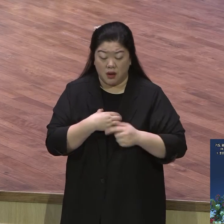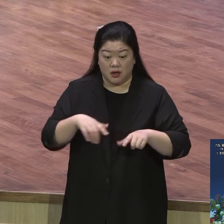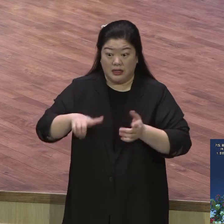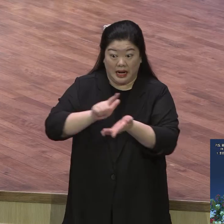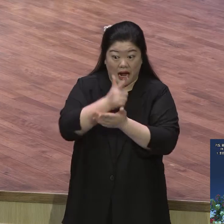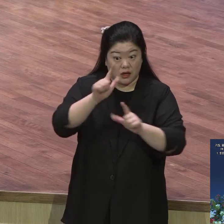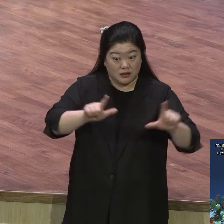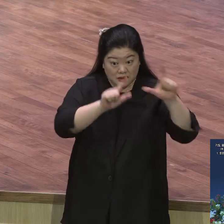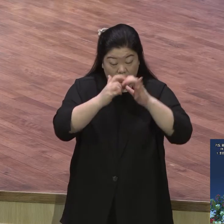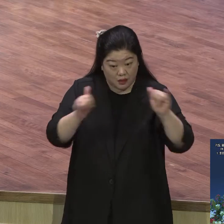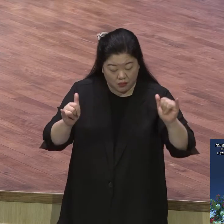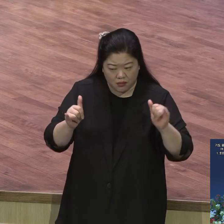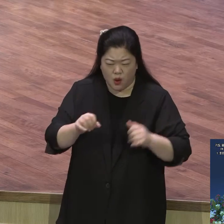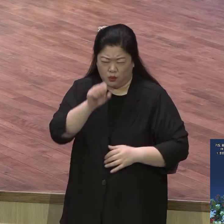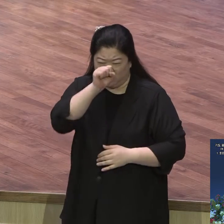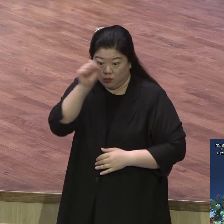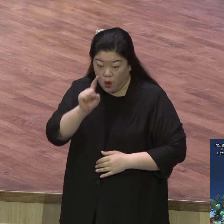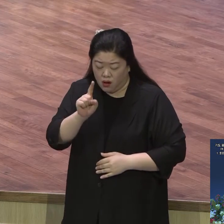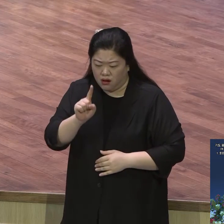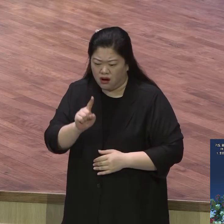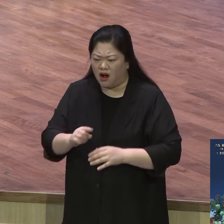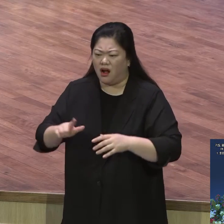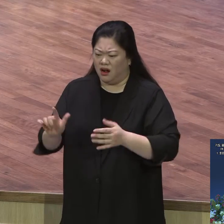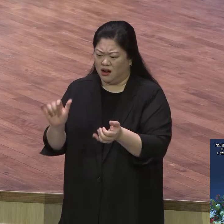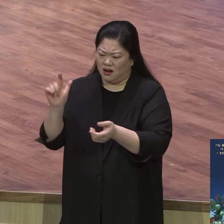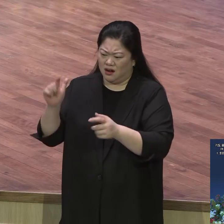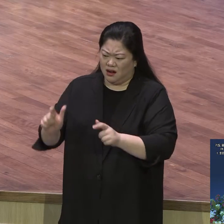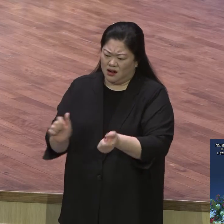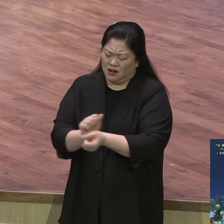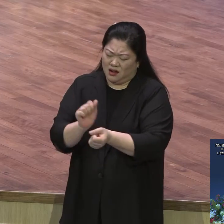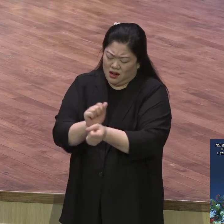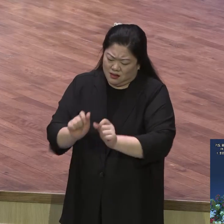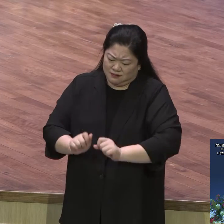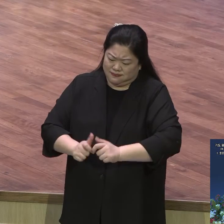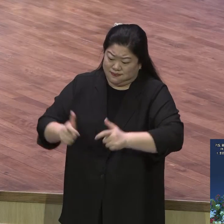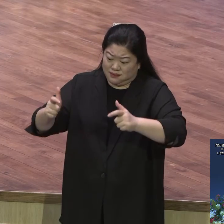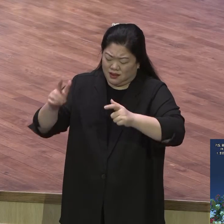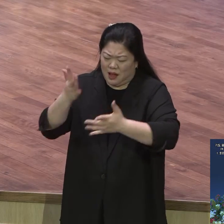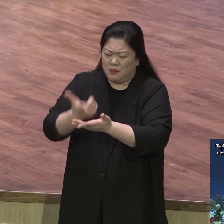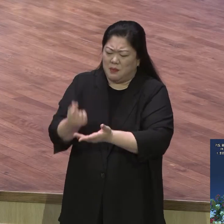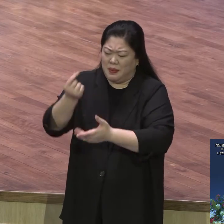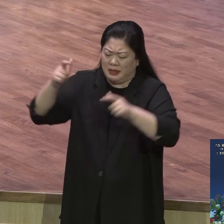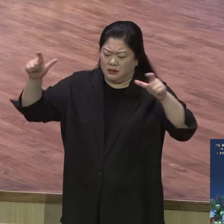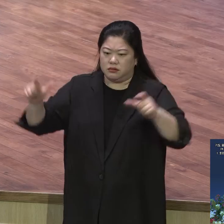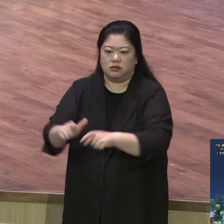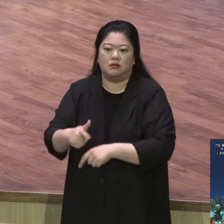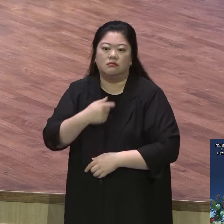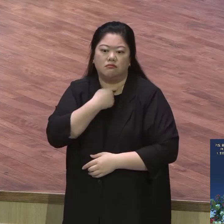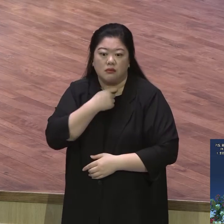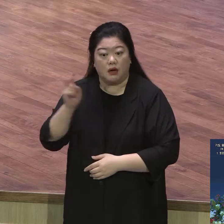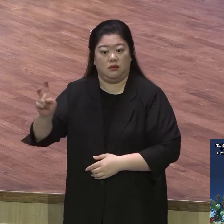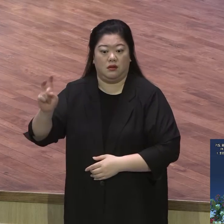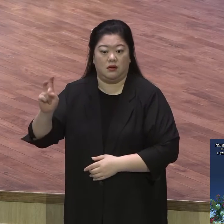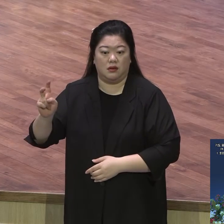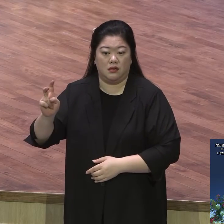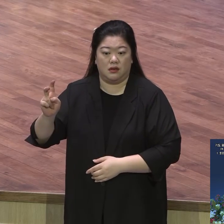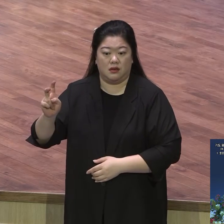결과적으로 내가 처해 있는 환경에 따라서 뭔가 내가